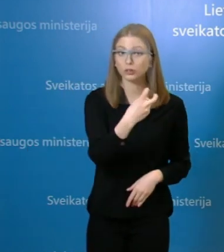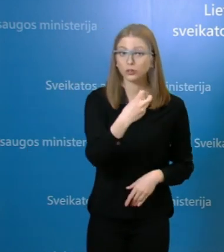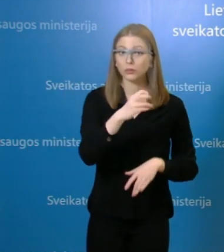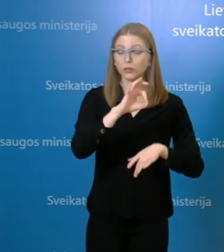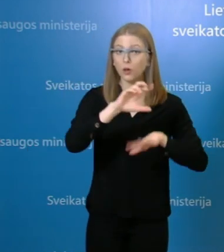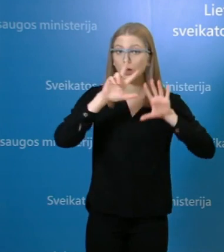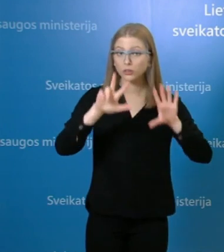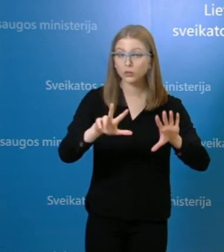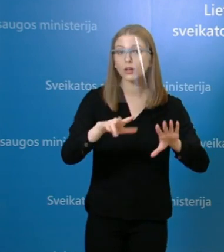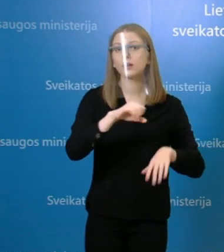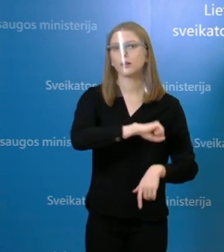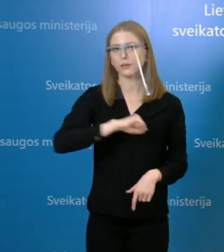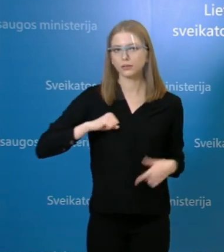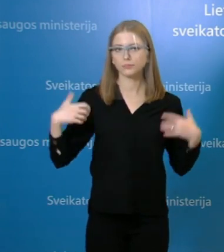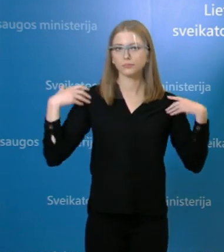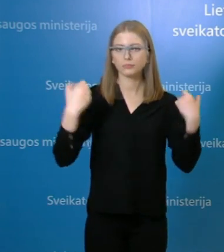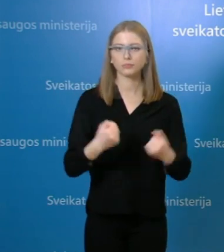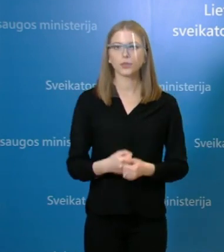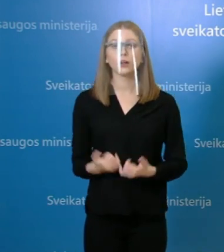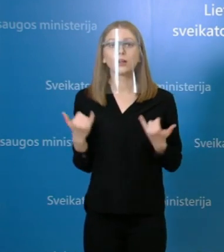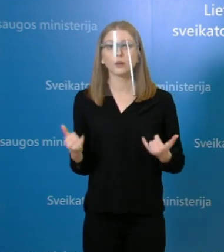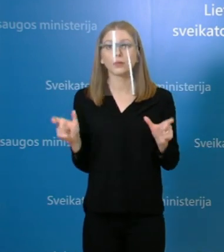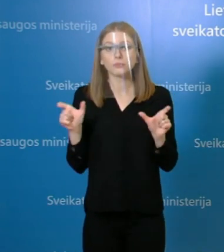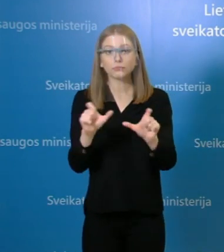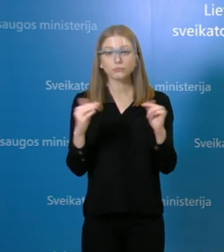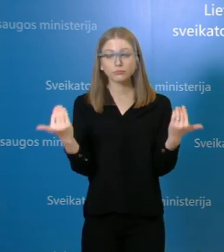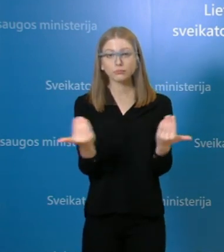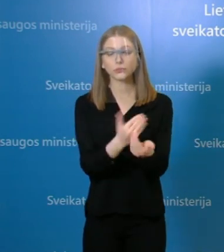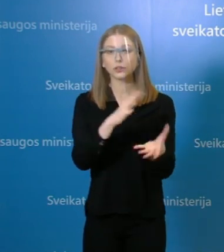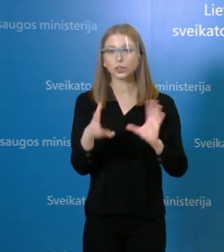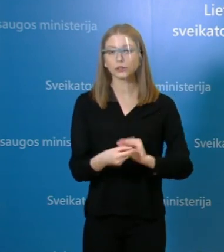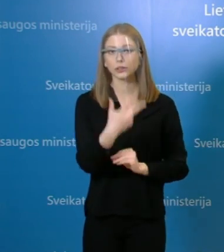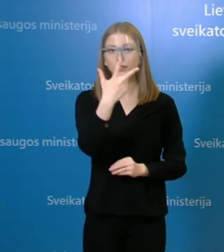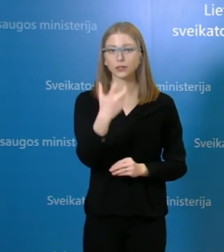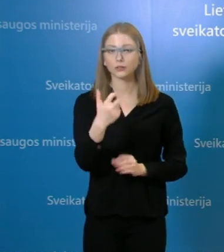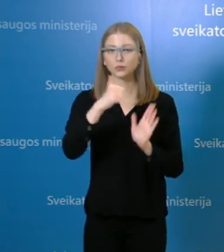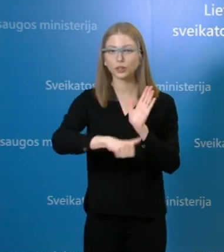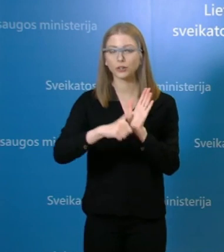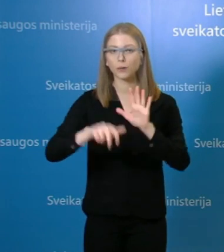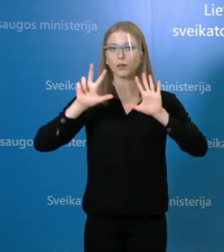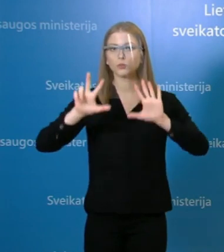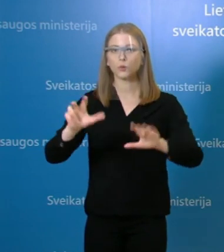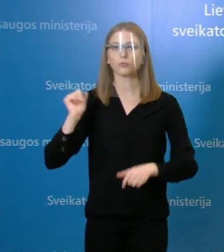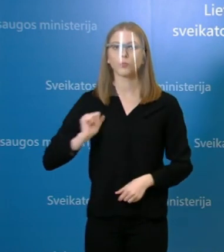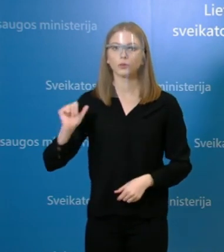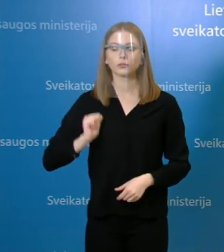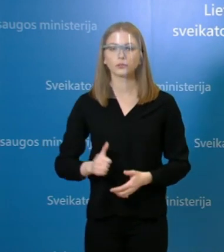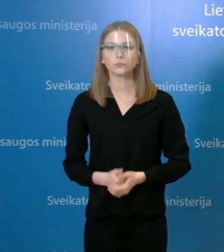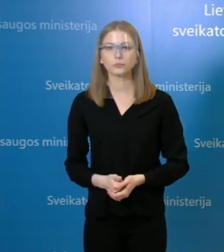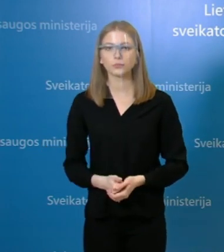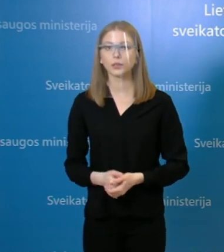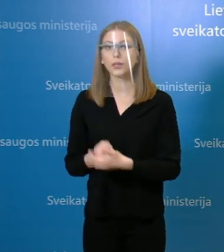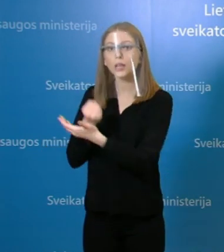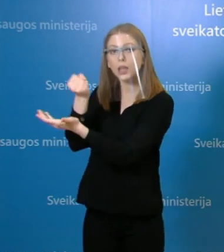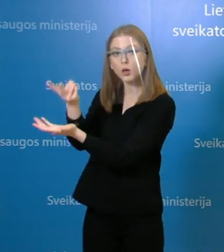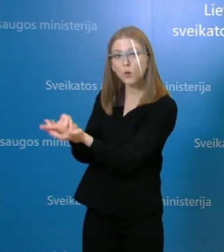specialistai. Na ir izolacijoje šiuo metu yra 368 asmenys. Gidomi lygoninėse